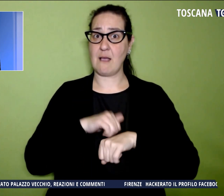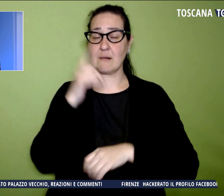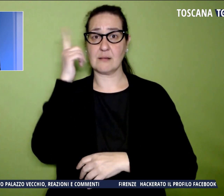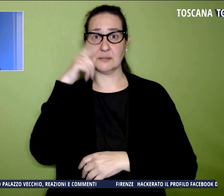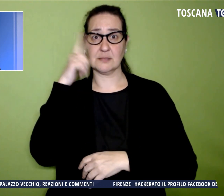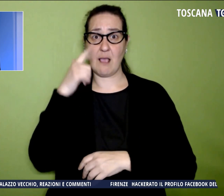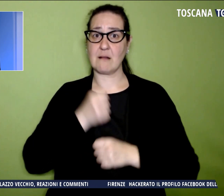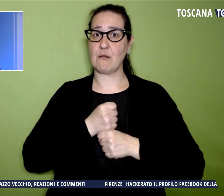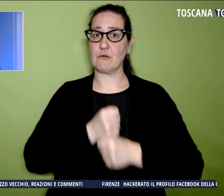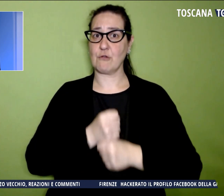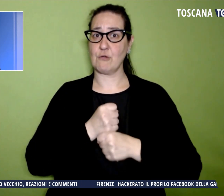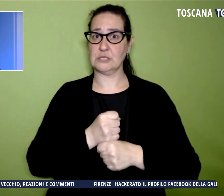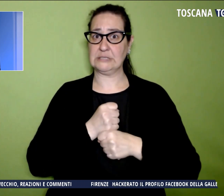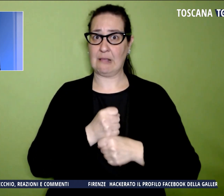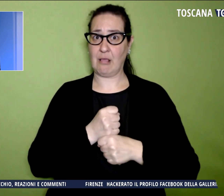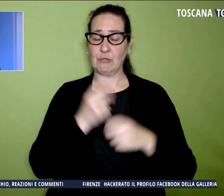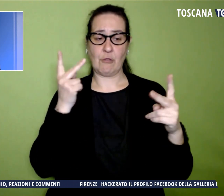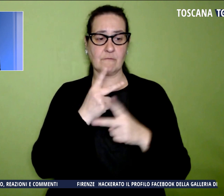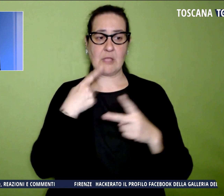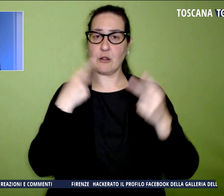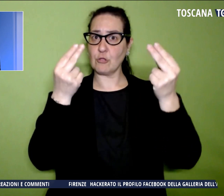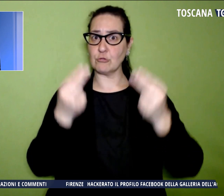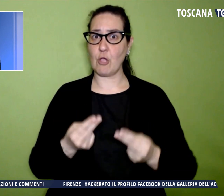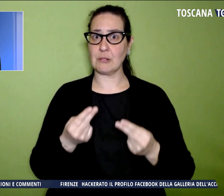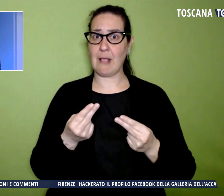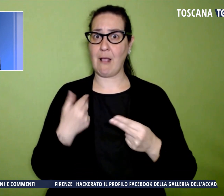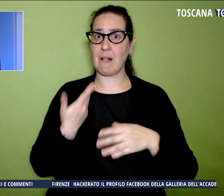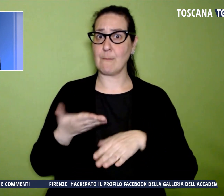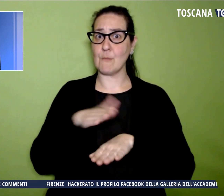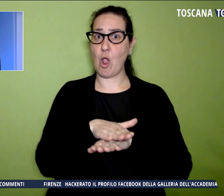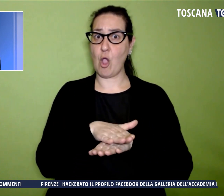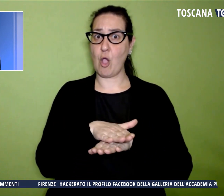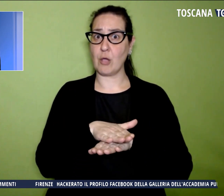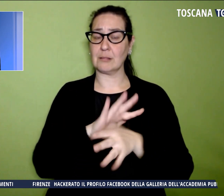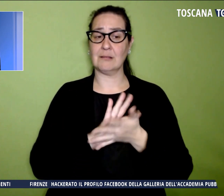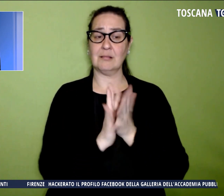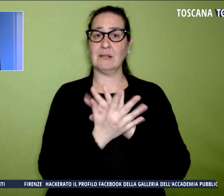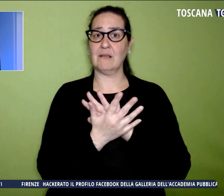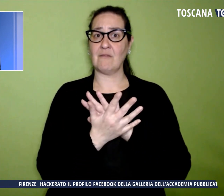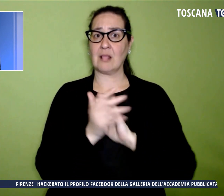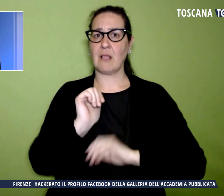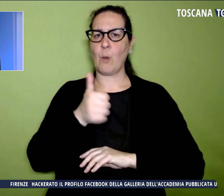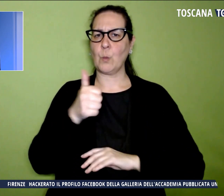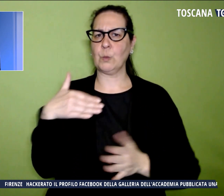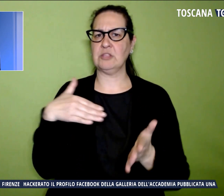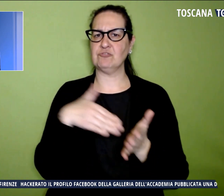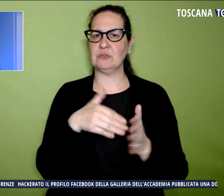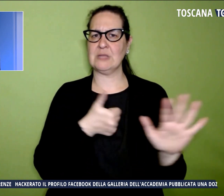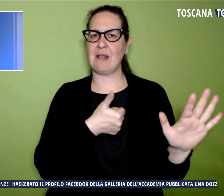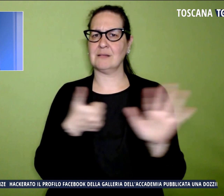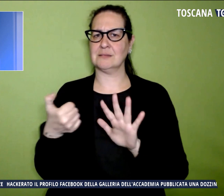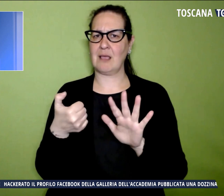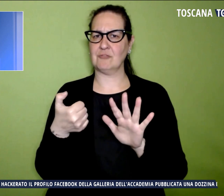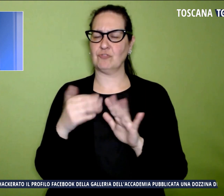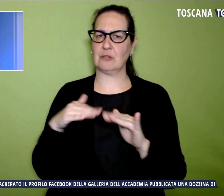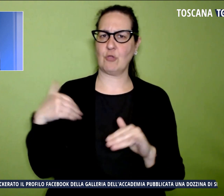Il totale dei decessi sale a oltre 11.600 dall'inizio